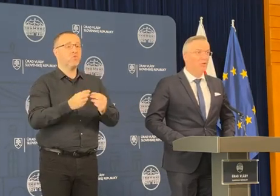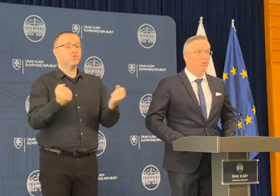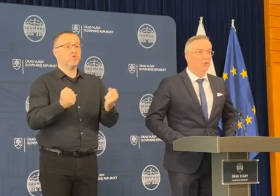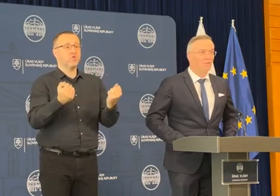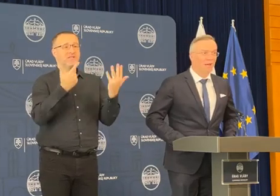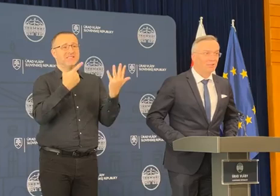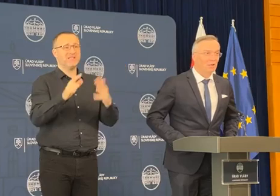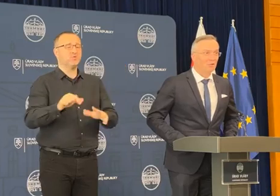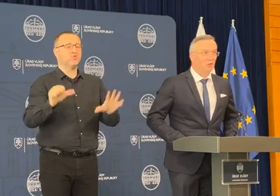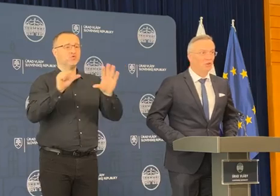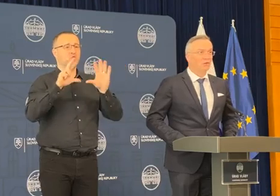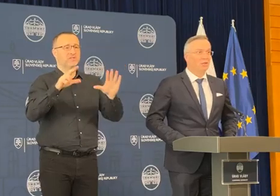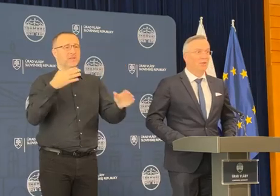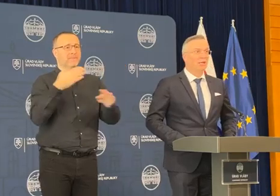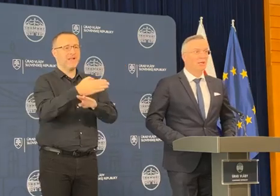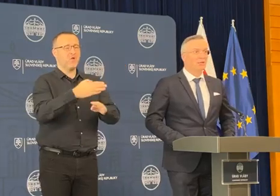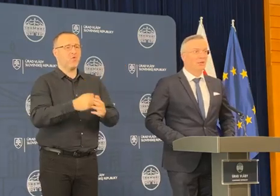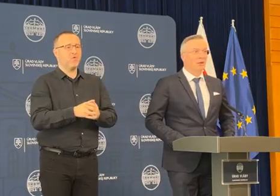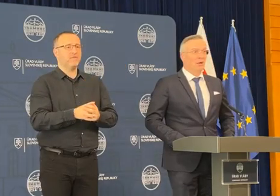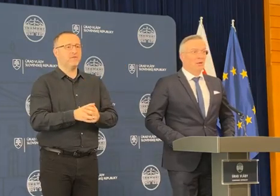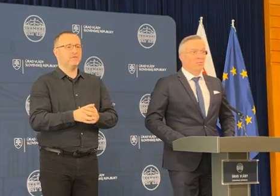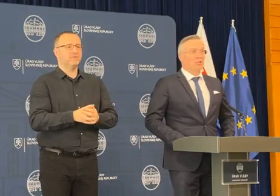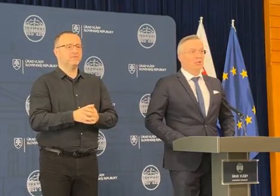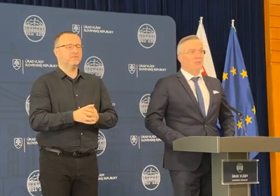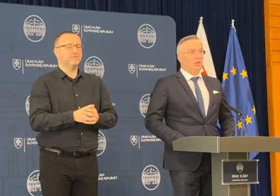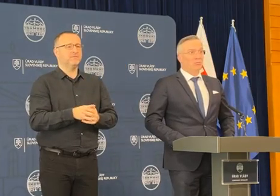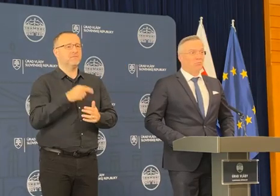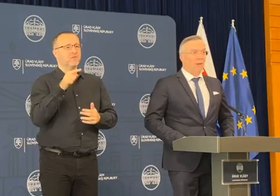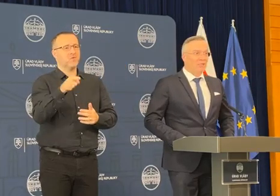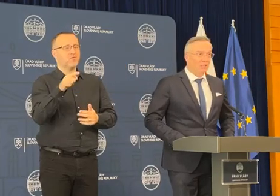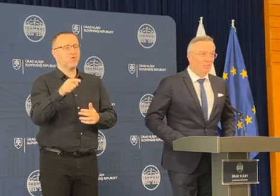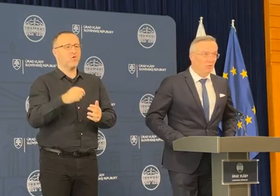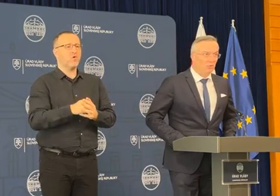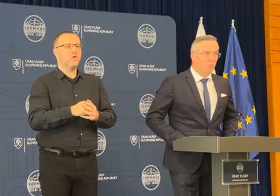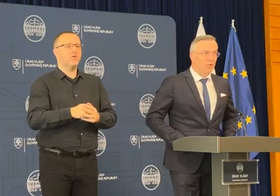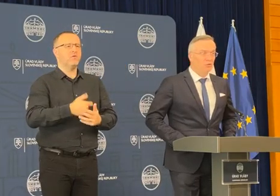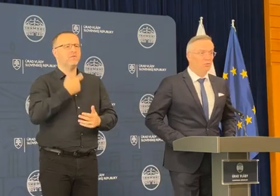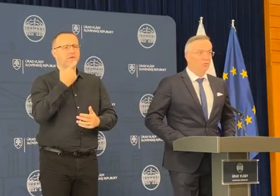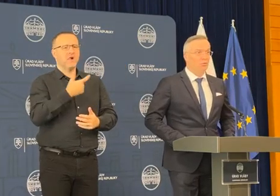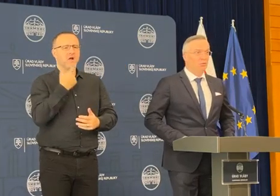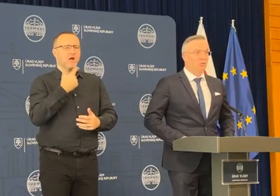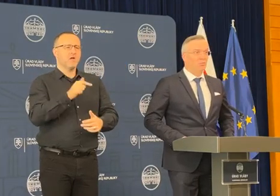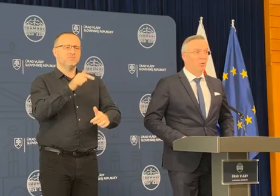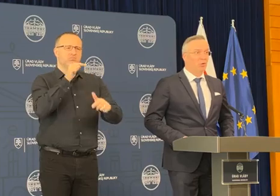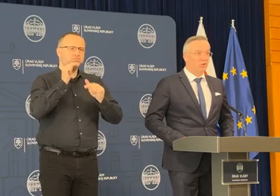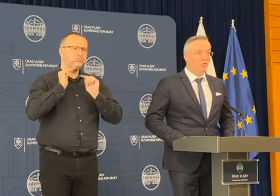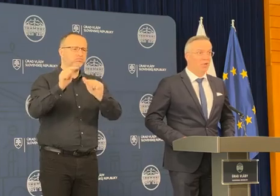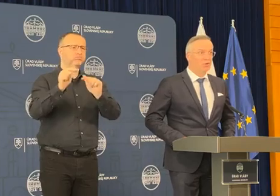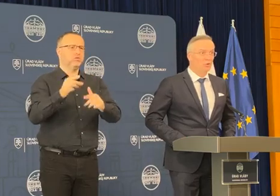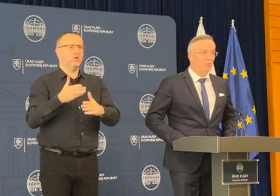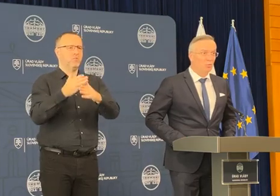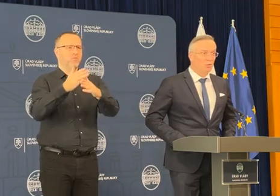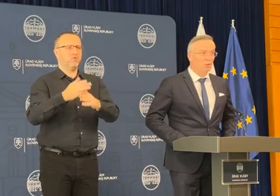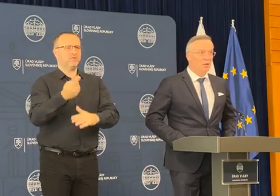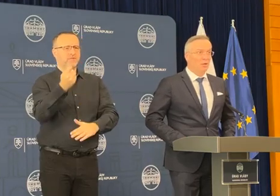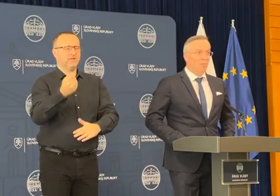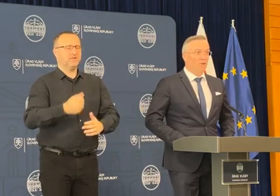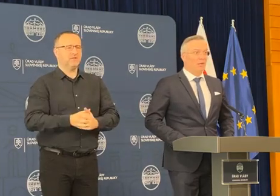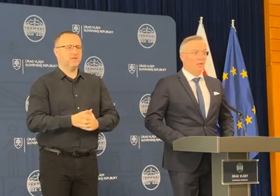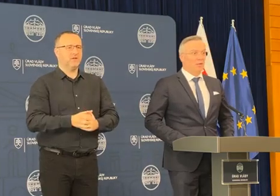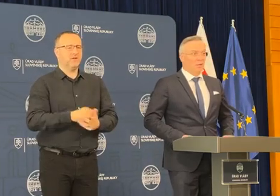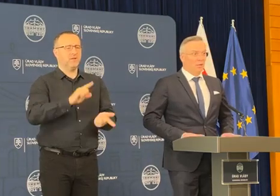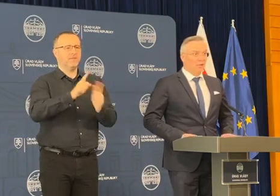miliónov, teda viac ako trištvrte miliardy, predstavuje masívnu subvenčnú pomoc, finančnú pomoc